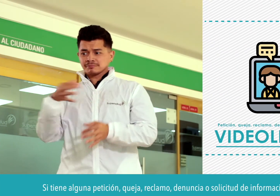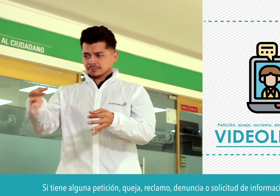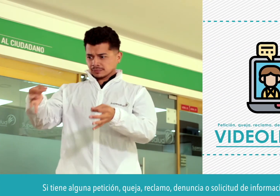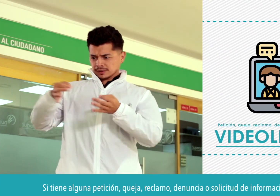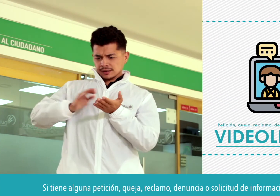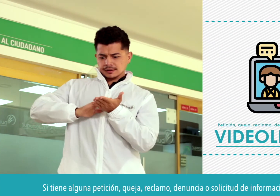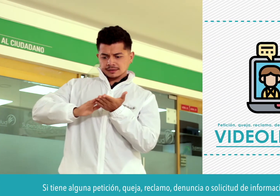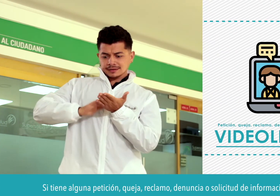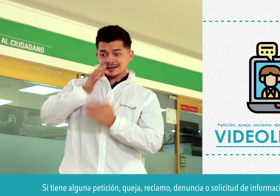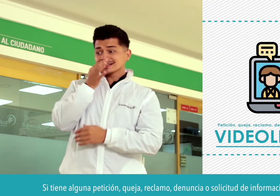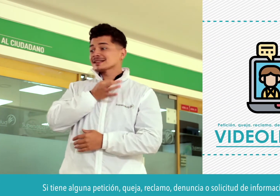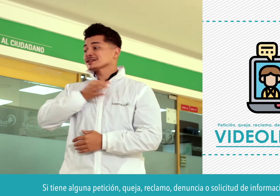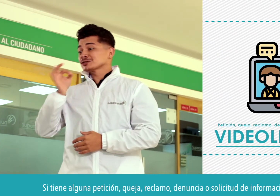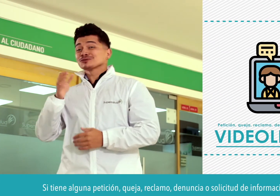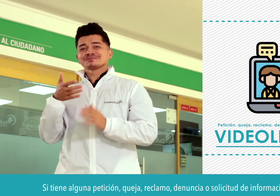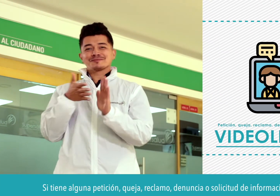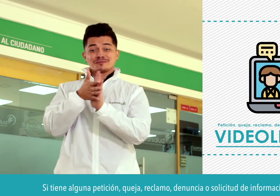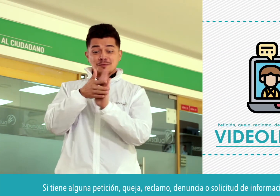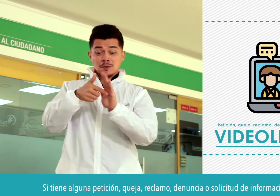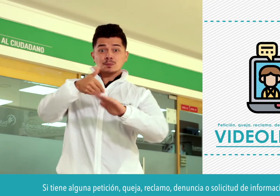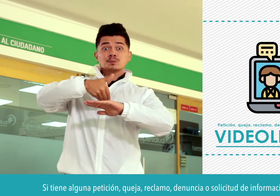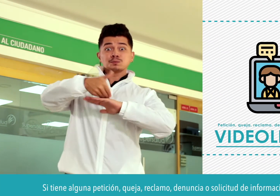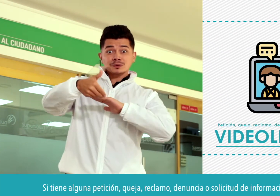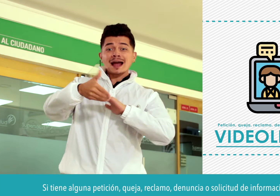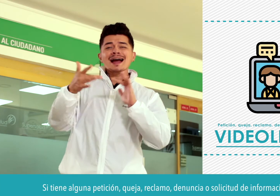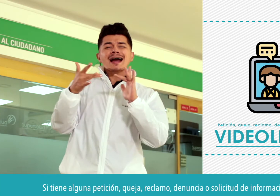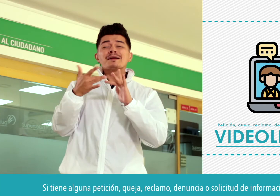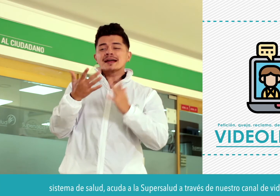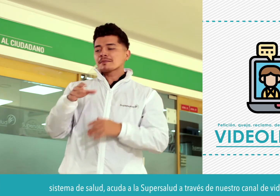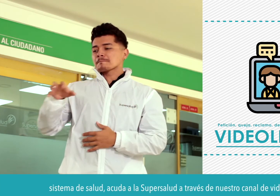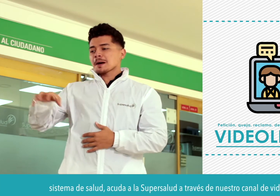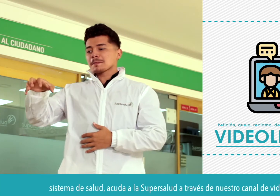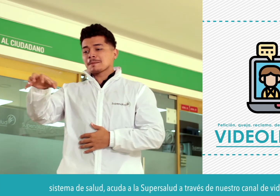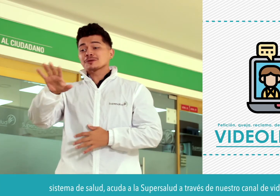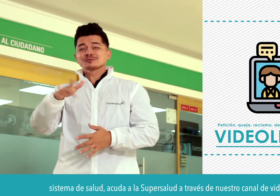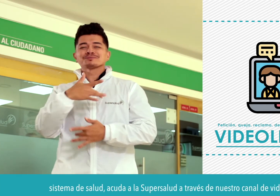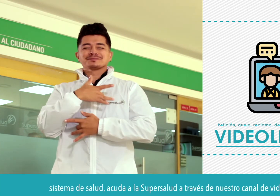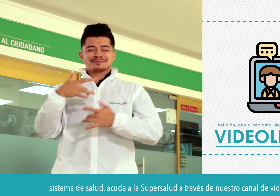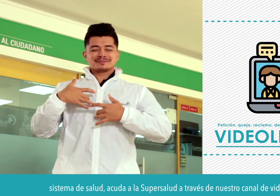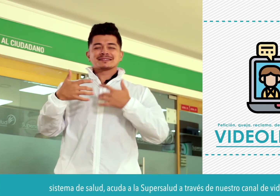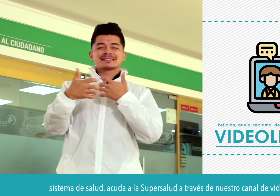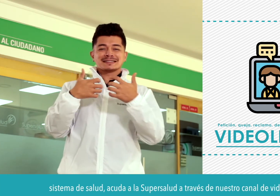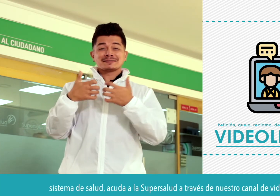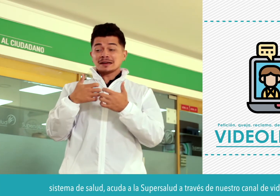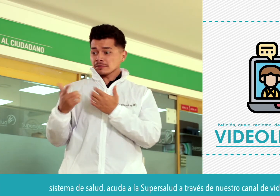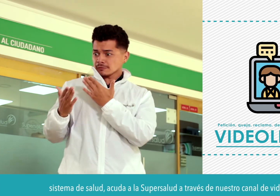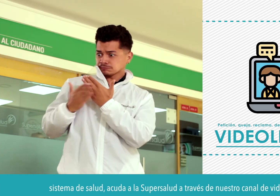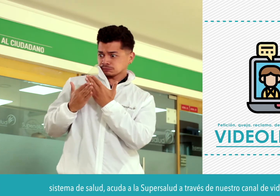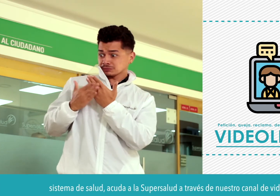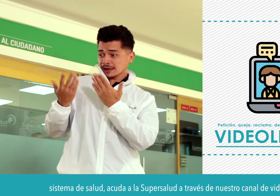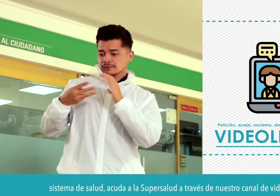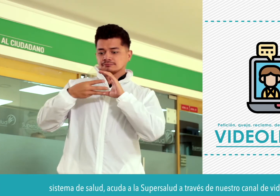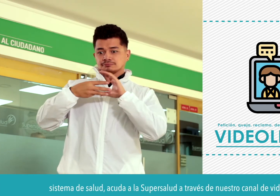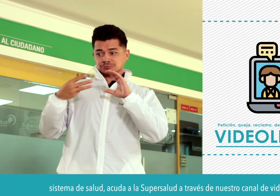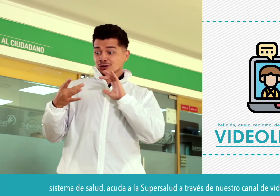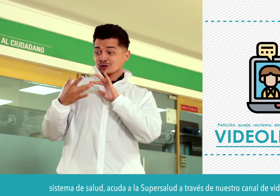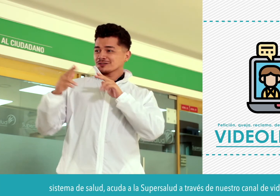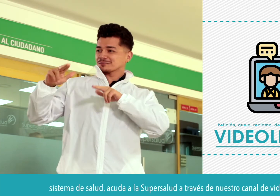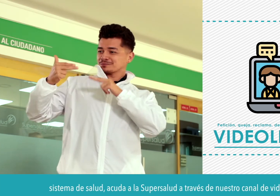reclama denuncia o solicitud de información acerca del sistema de salud acuda a la super salud a través de nuestro